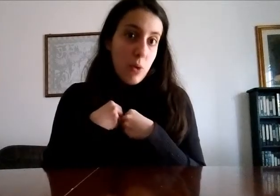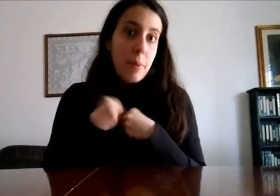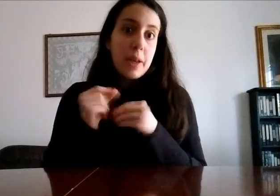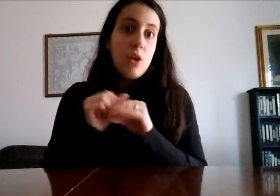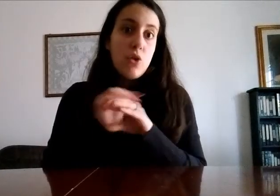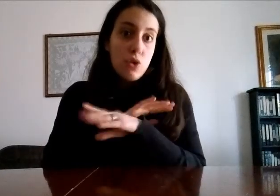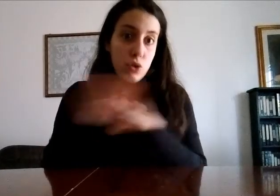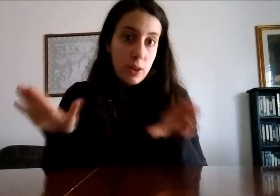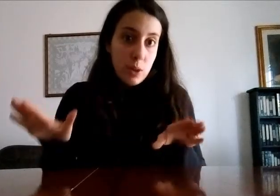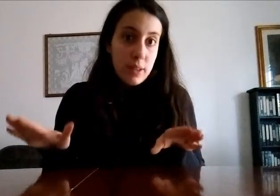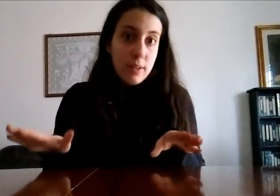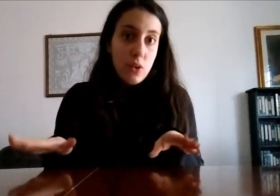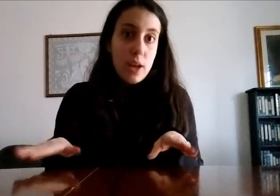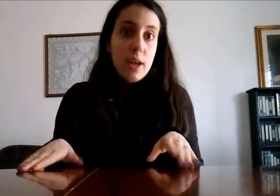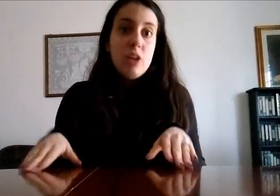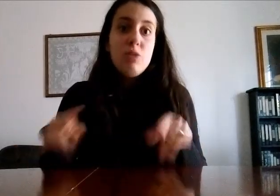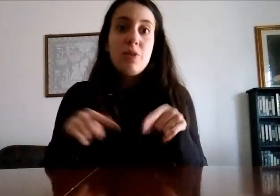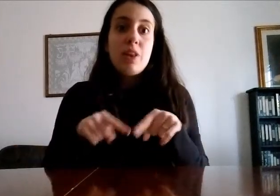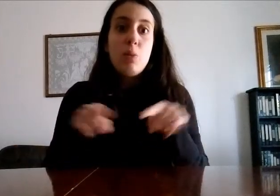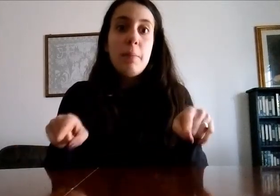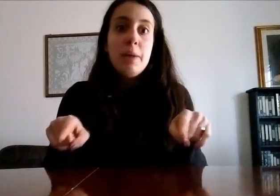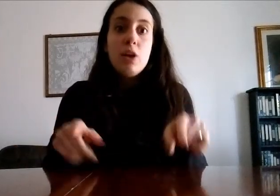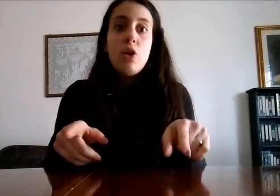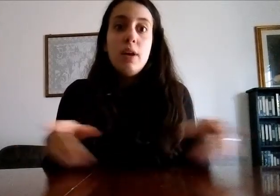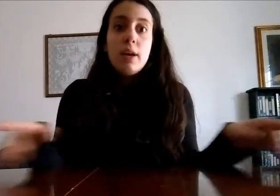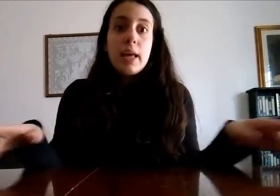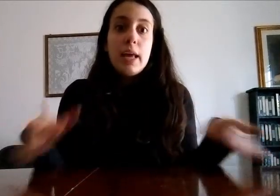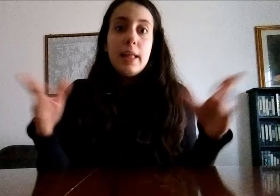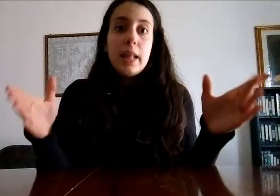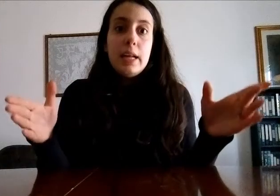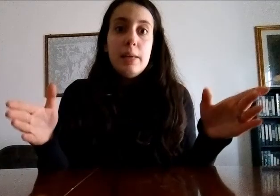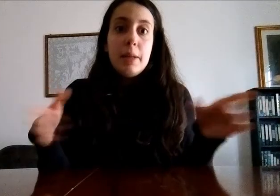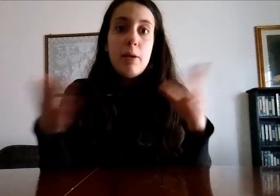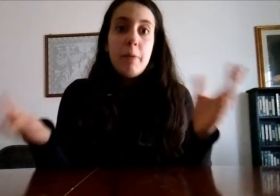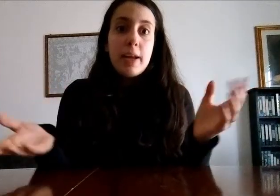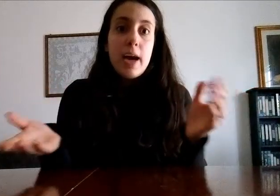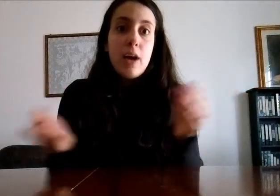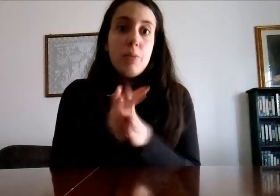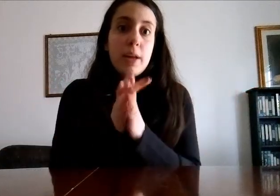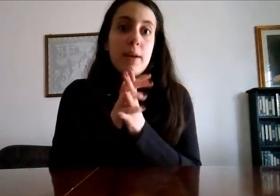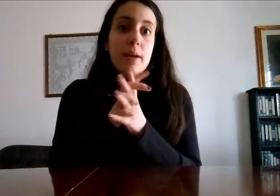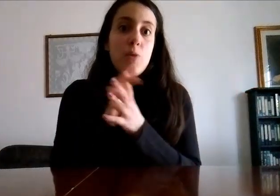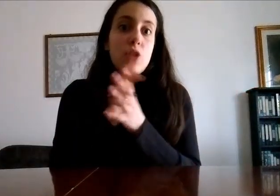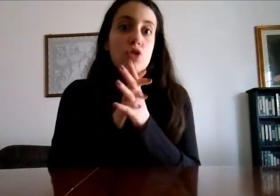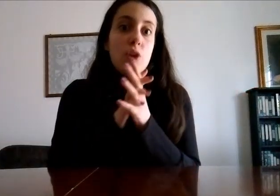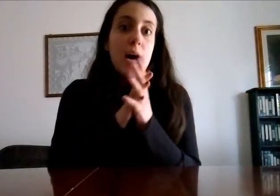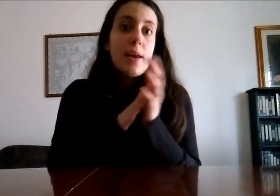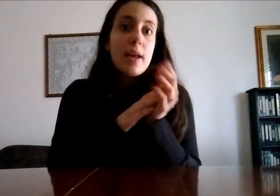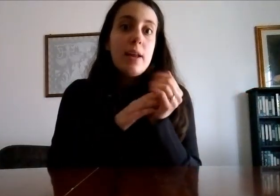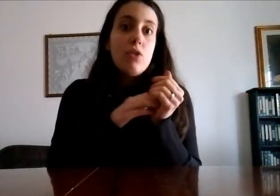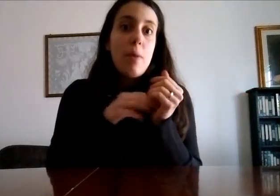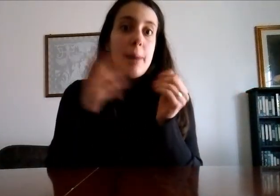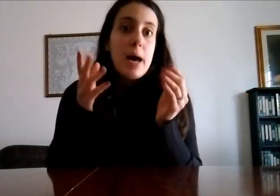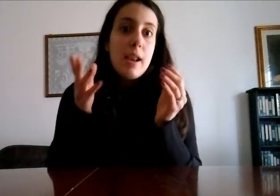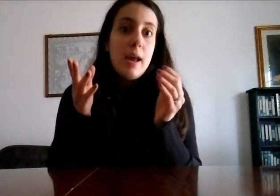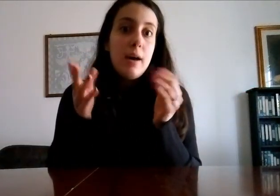paura perché non conosco la situazione ci può stare un bambino che sta lì mettiamo per caso perché vuole giocare che ne so a palla